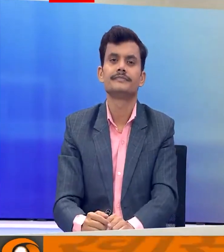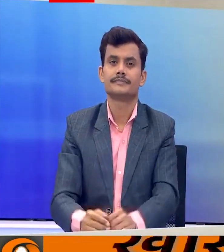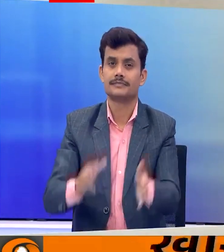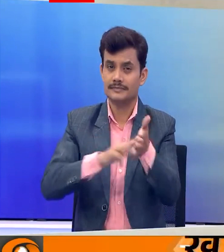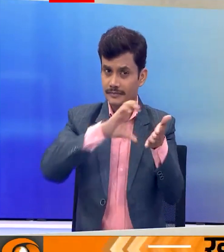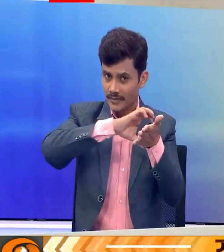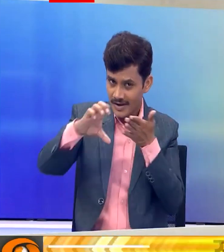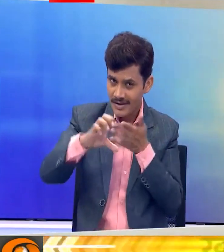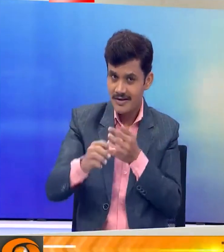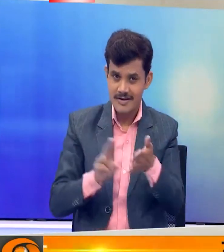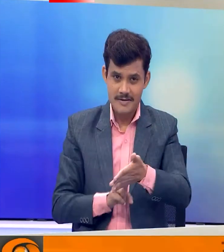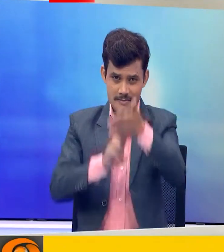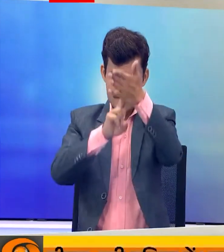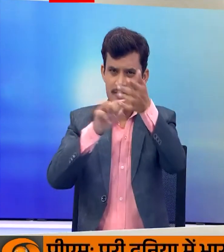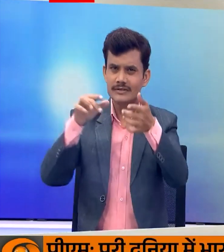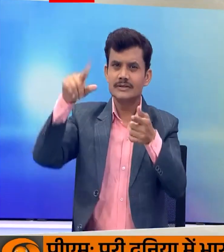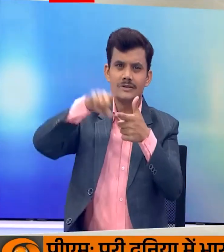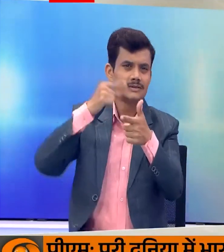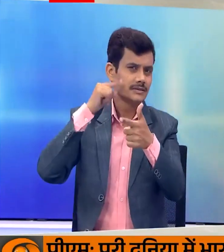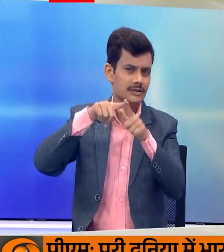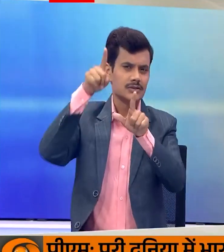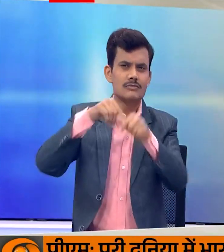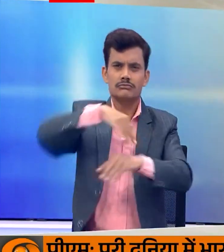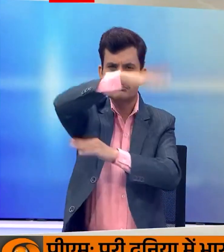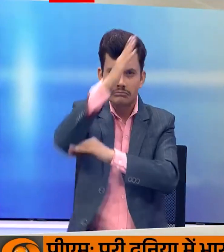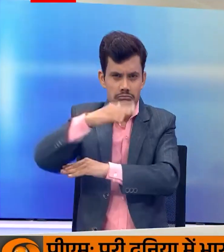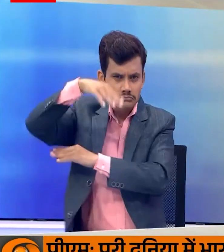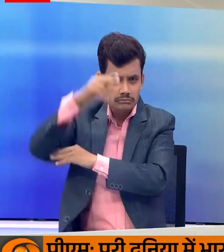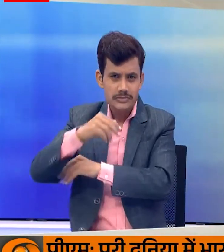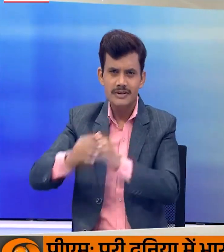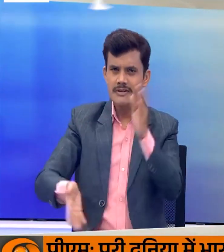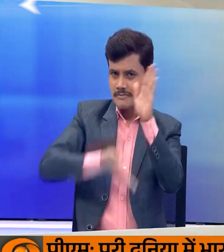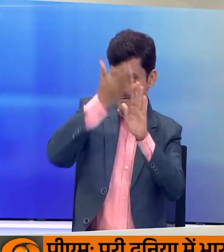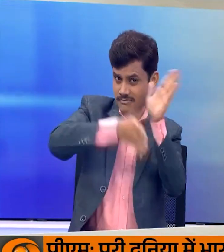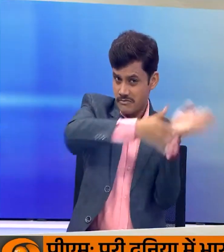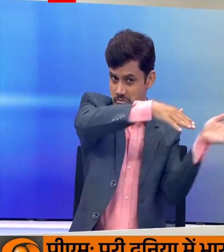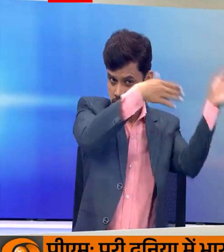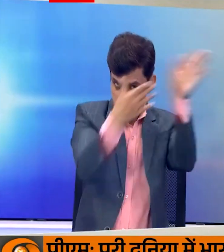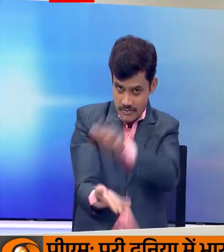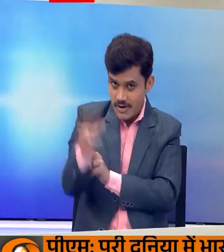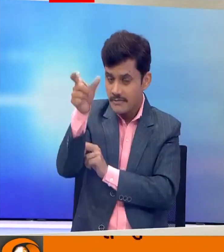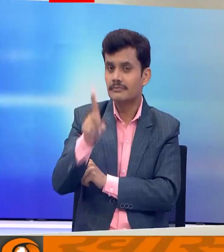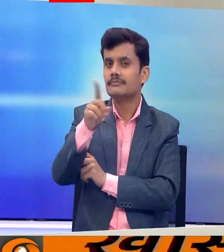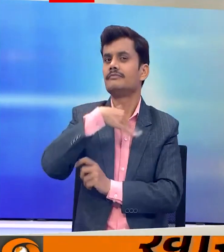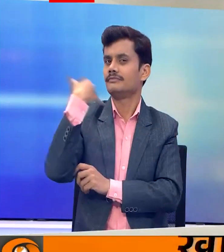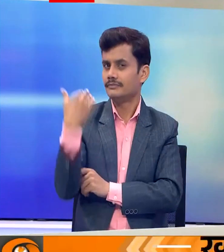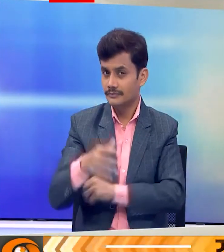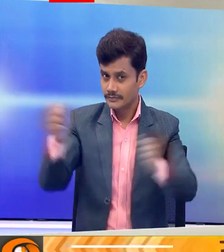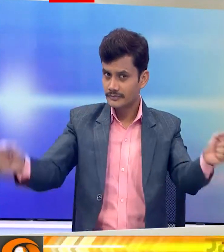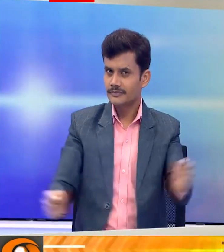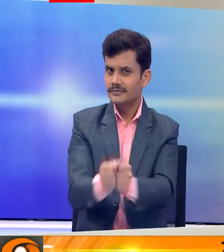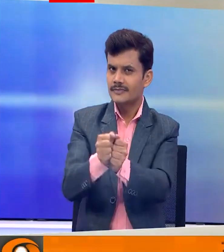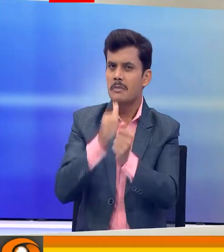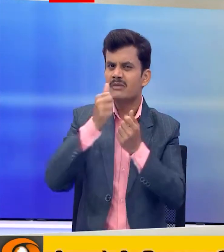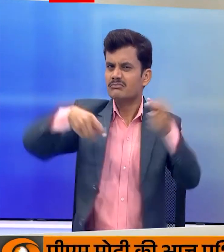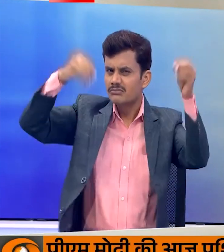वही मेगाले में पूर्वी जैन्तियों पहाडी जिले में एक दिवार गिरने से एक व्यक्ति की मौत हो गई साथी जिले